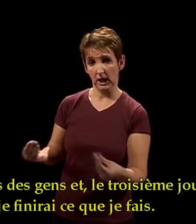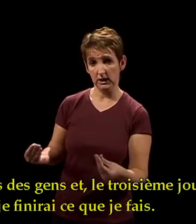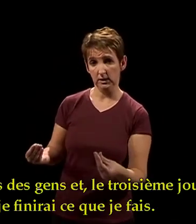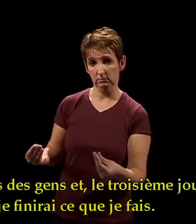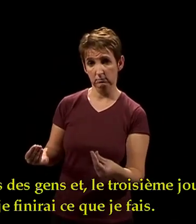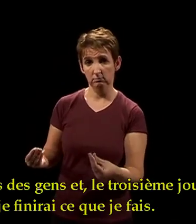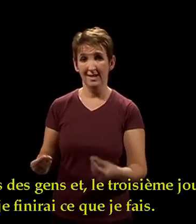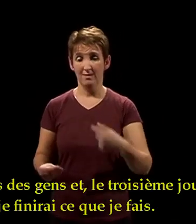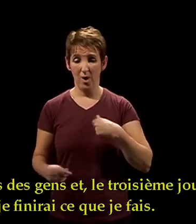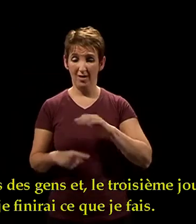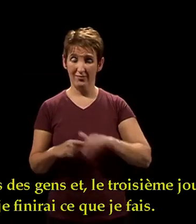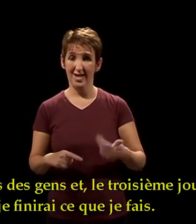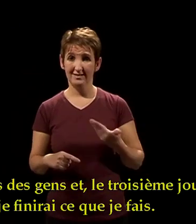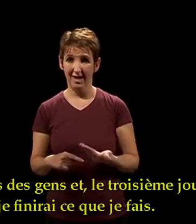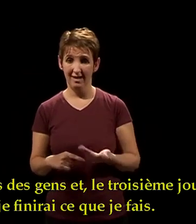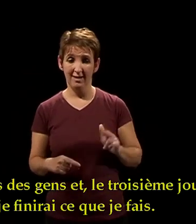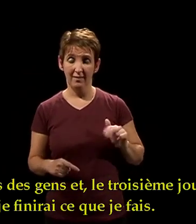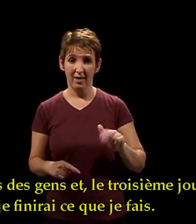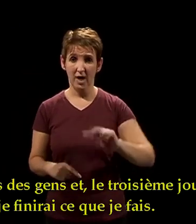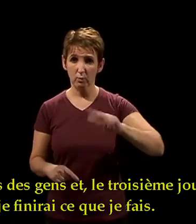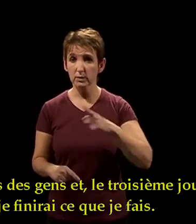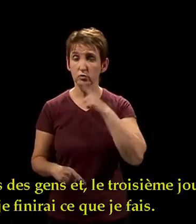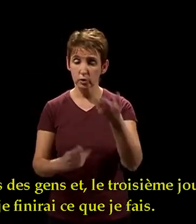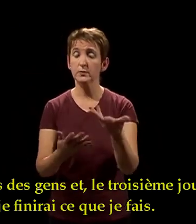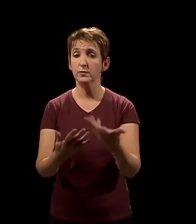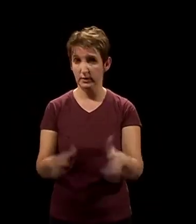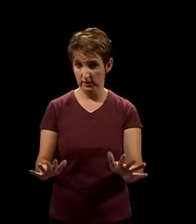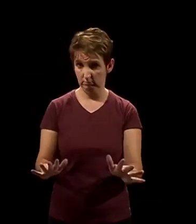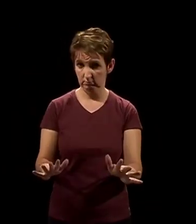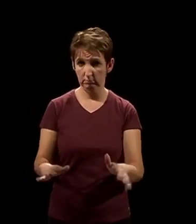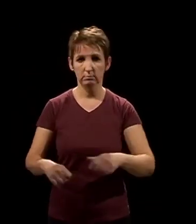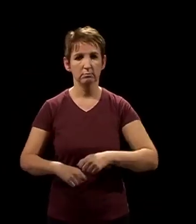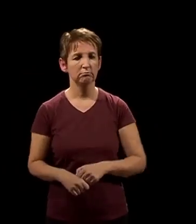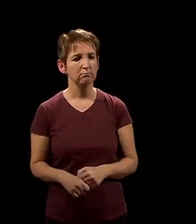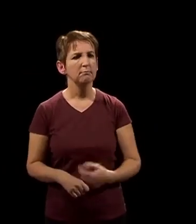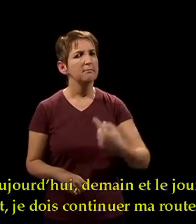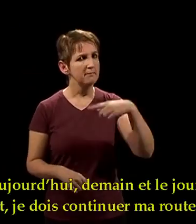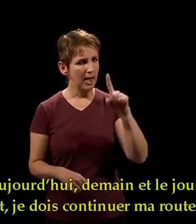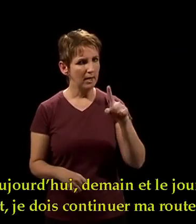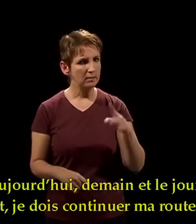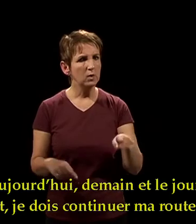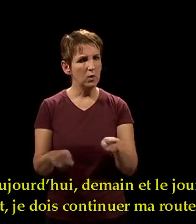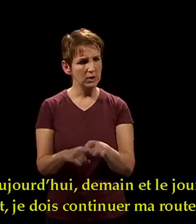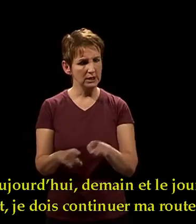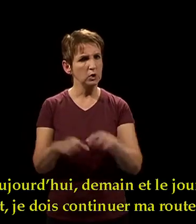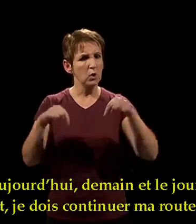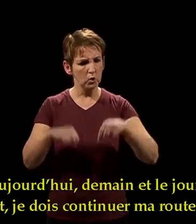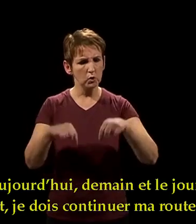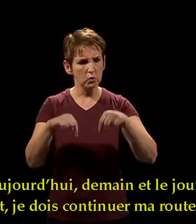Je guéris des gens et le troisième jour, je finirai ce que je fais. Mais aujourd'hui, demain